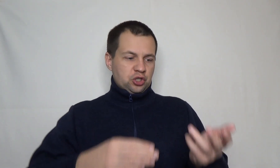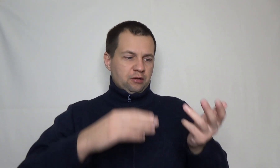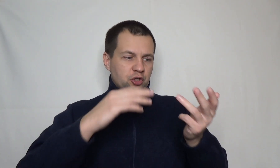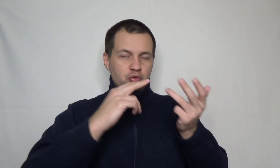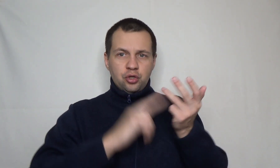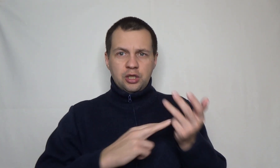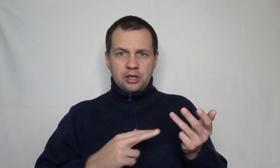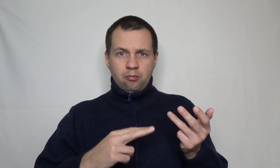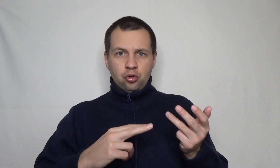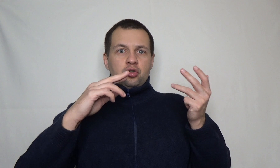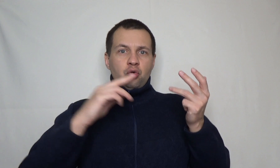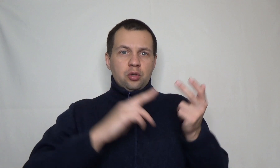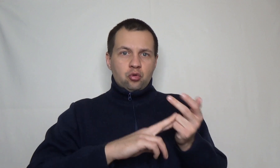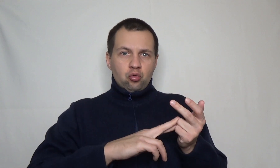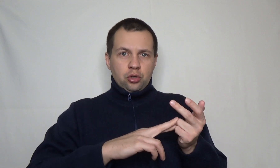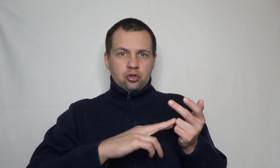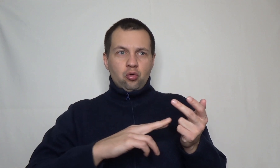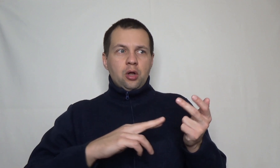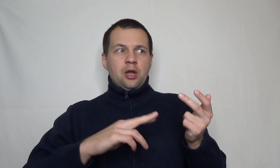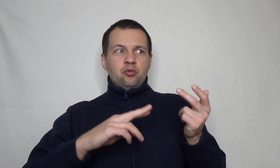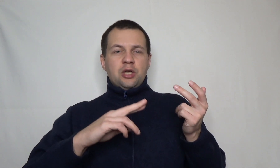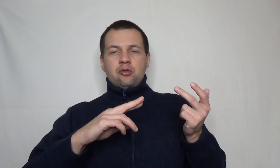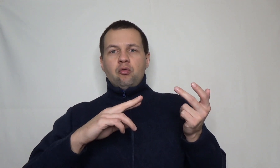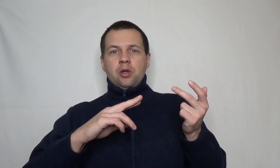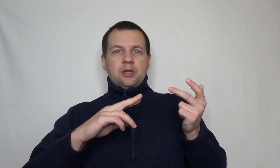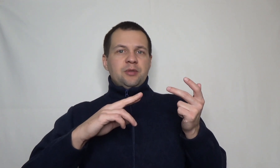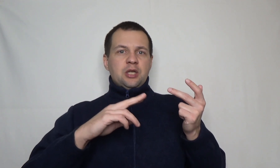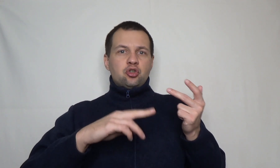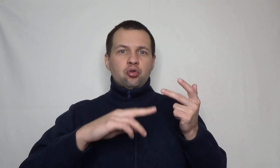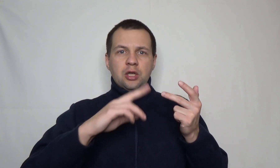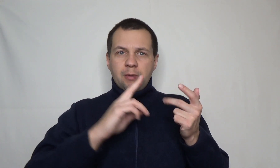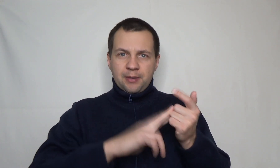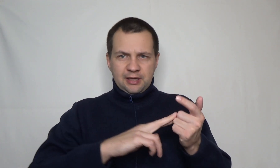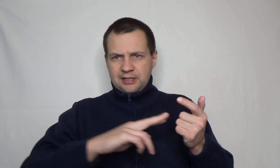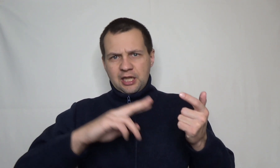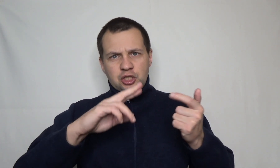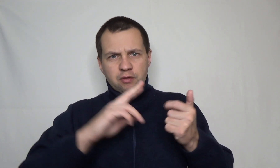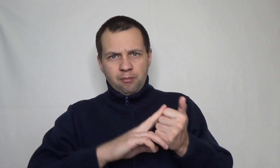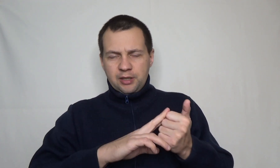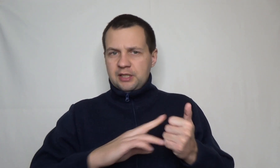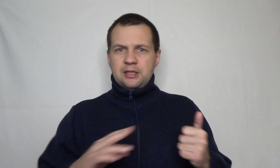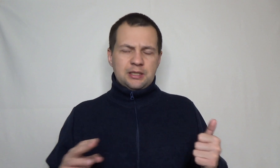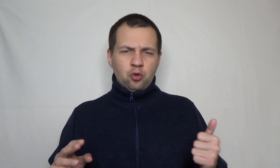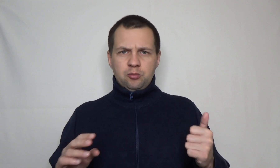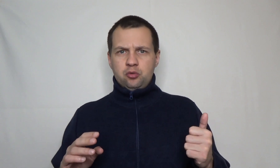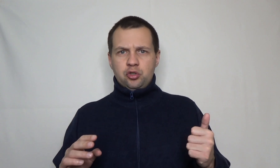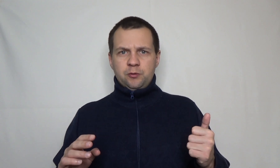жаловались, что у них нет работы, что им трудно, что люди готовы, там, не знаю, что-то либо продать, заложить в ломбард. Я со многими случаями